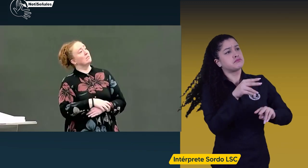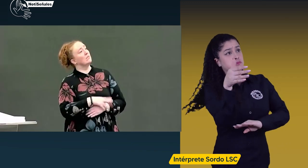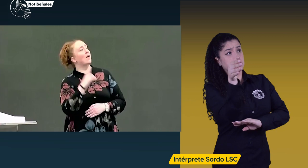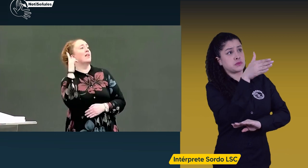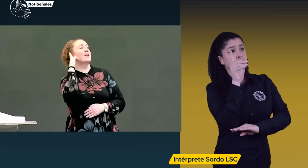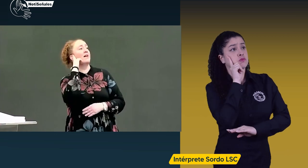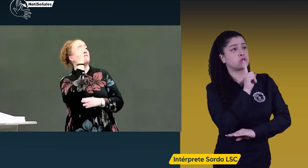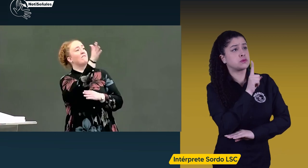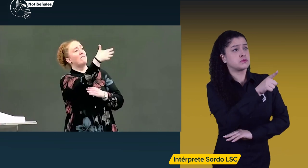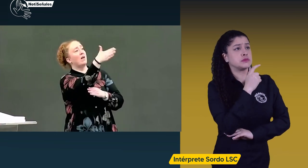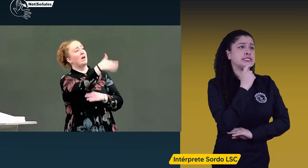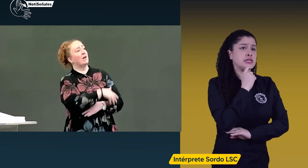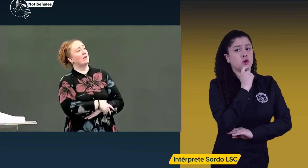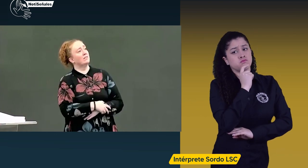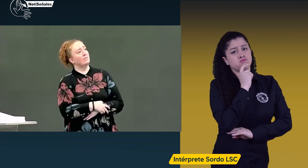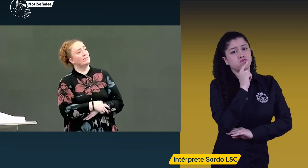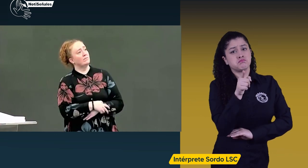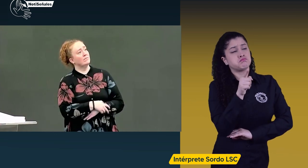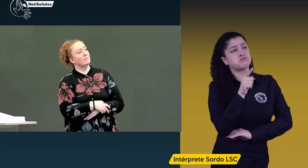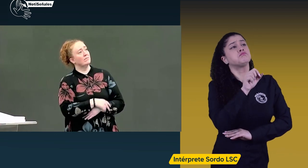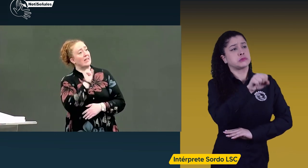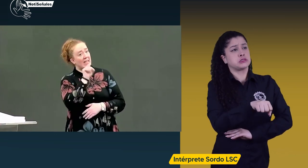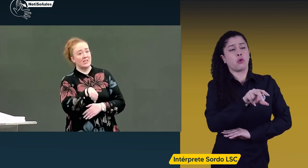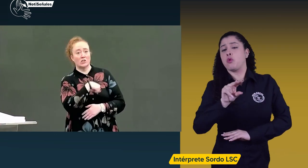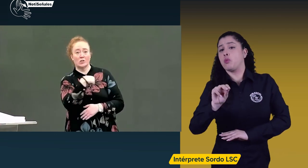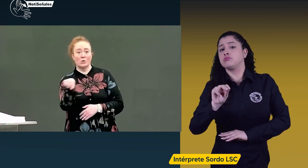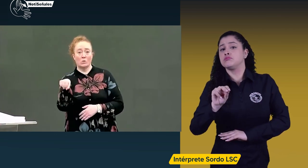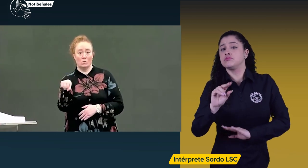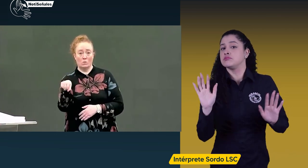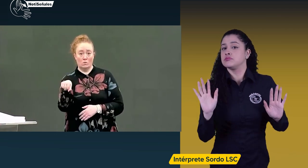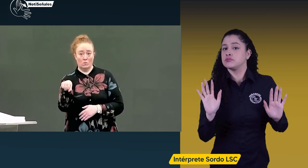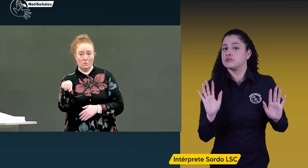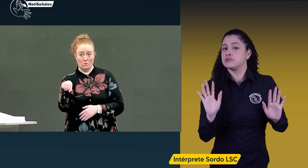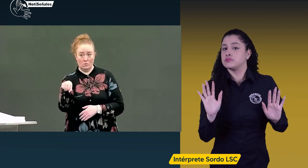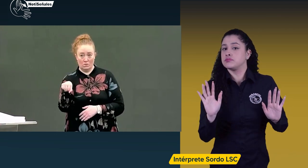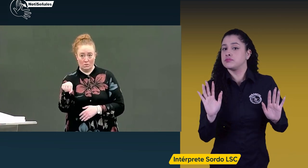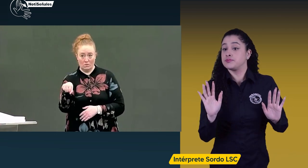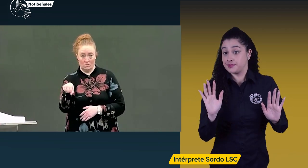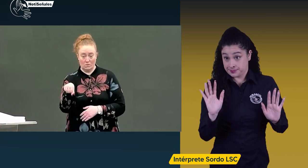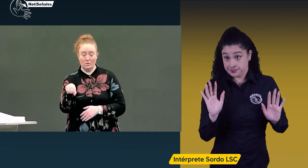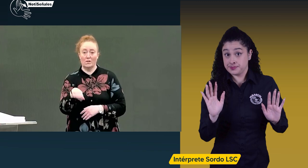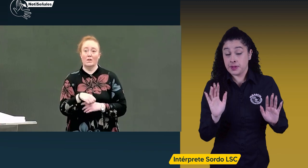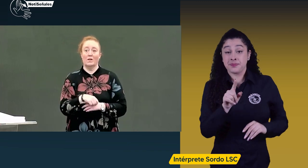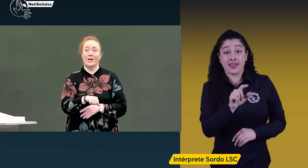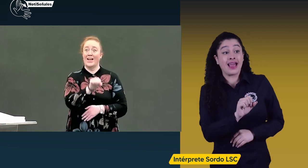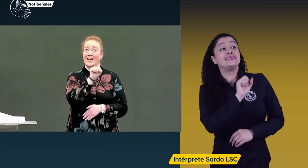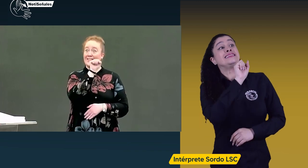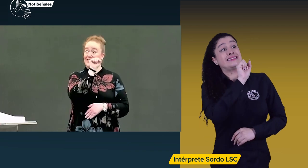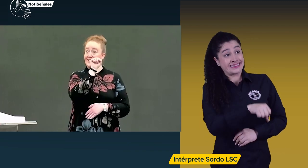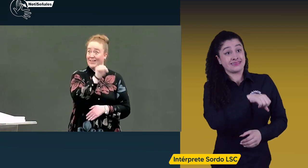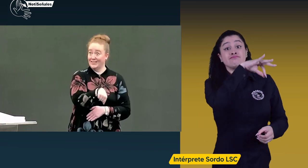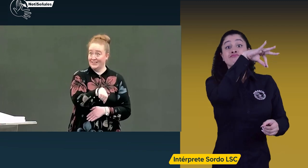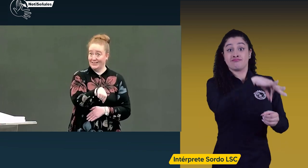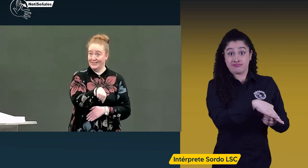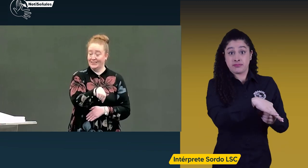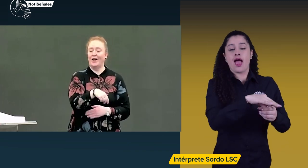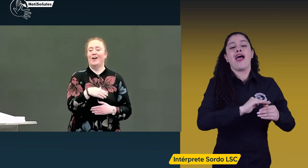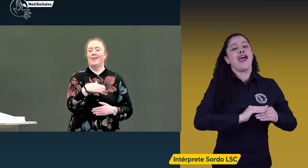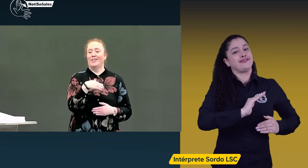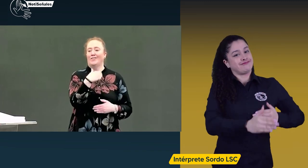El primero es su respuesta sobre tener bandera, con un sí o un no. Si después de la votación gana el sí,